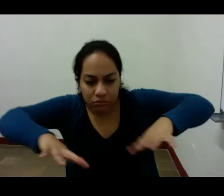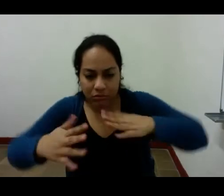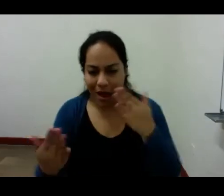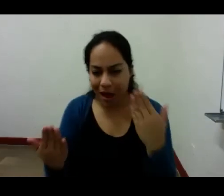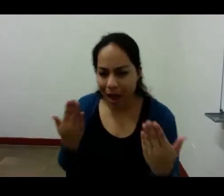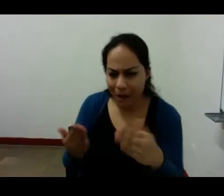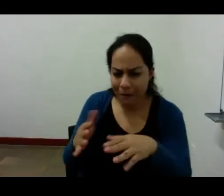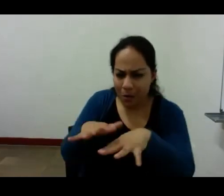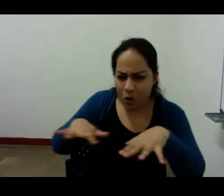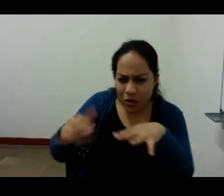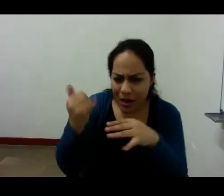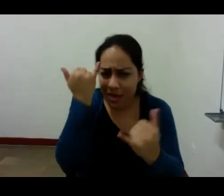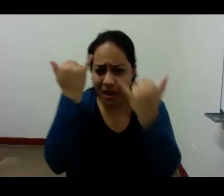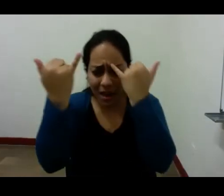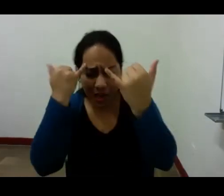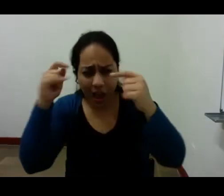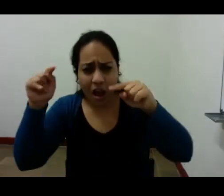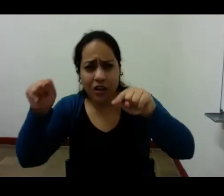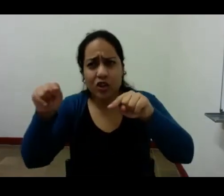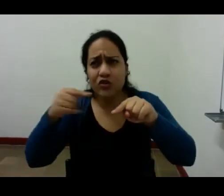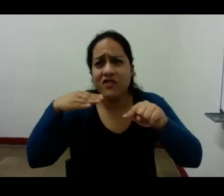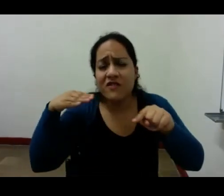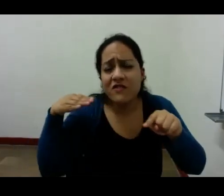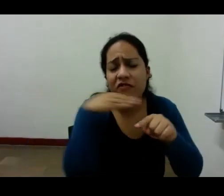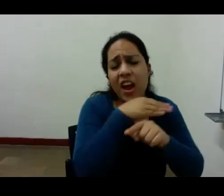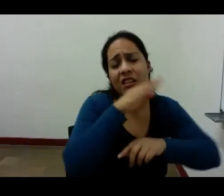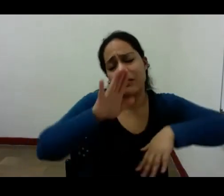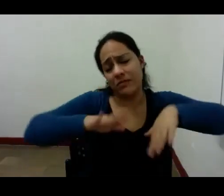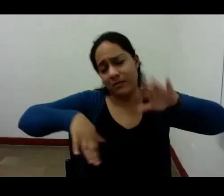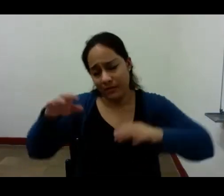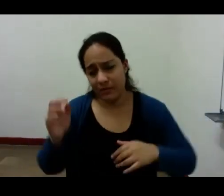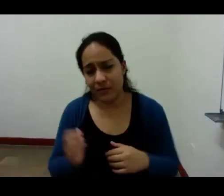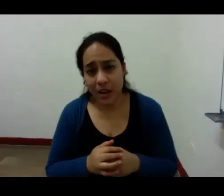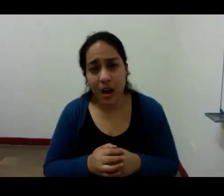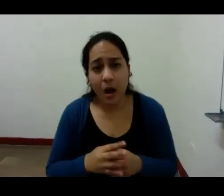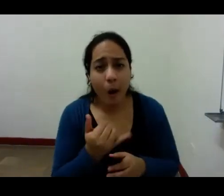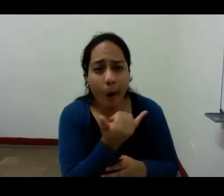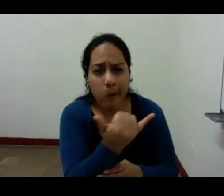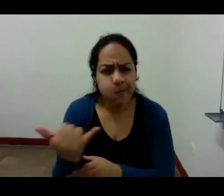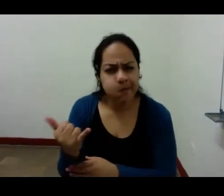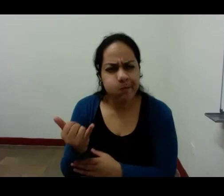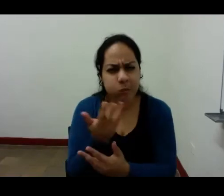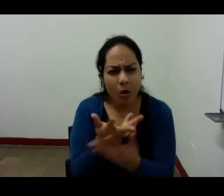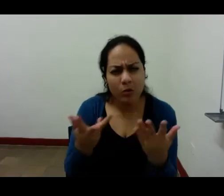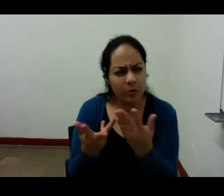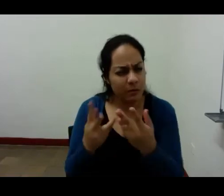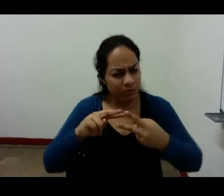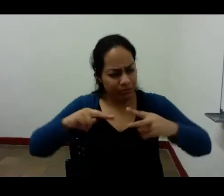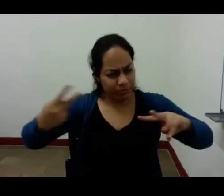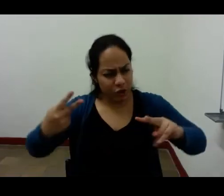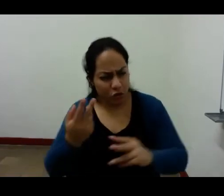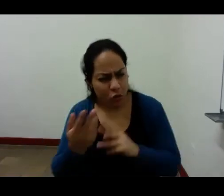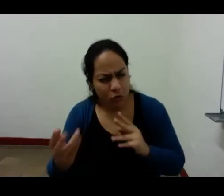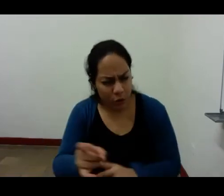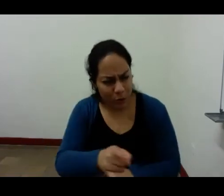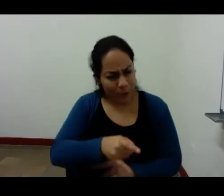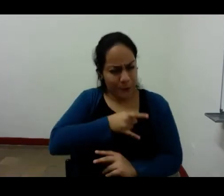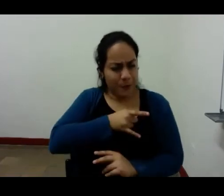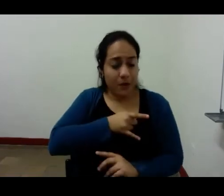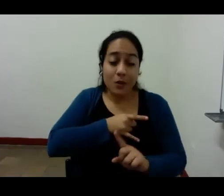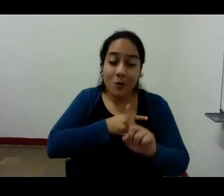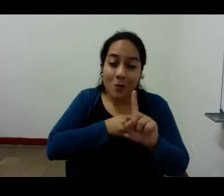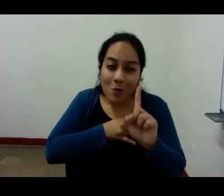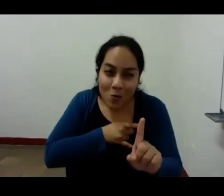absolutamente ficticias son intrasmisibles todas las impresiones salvo